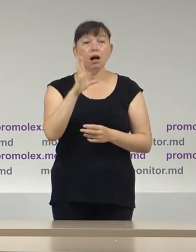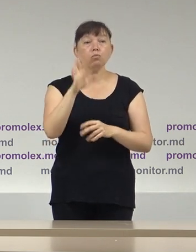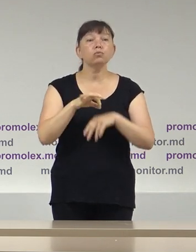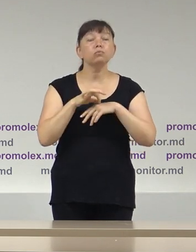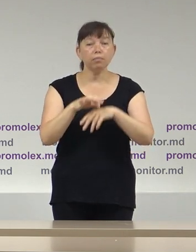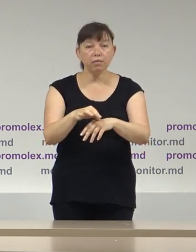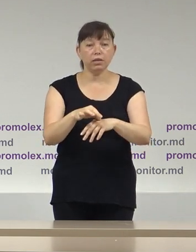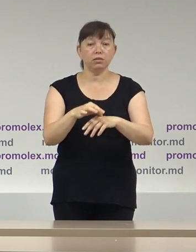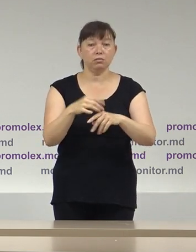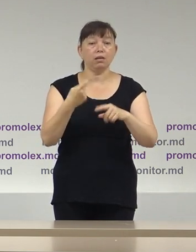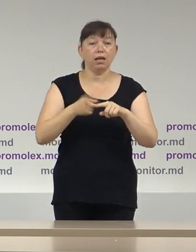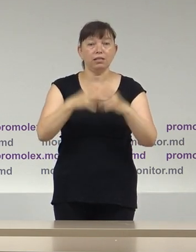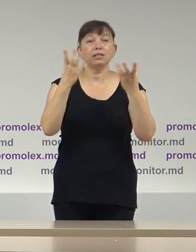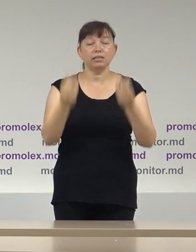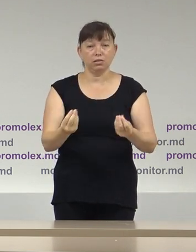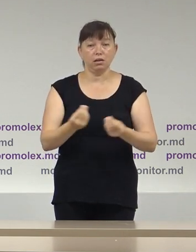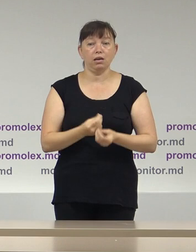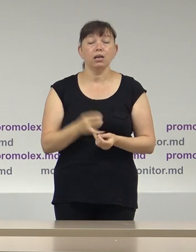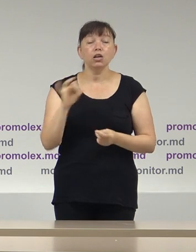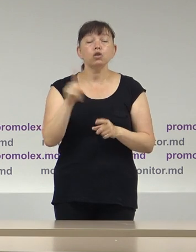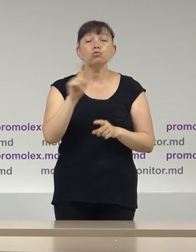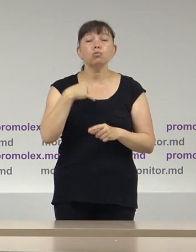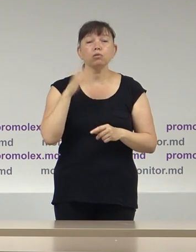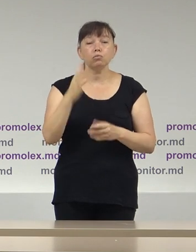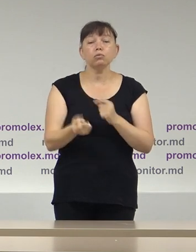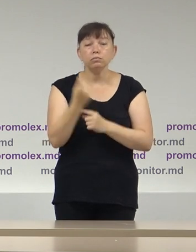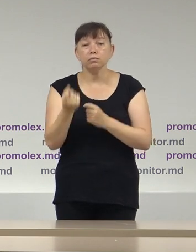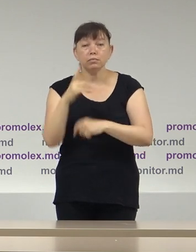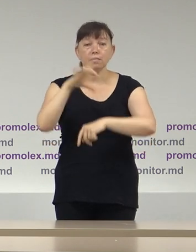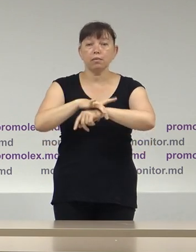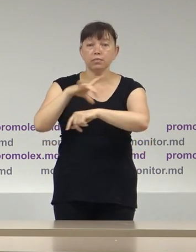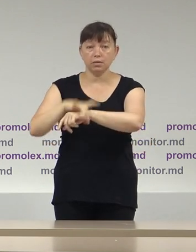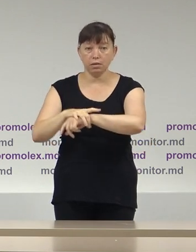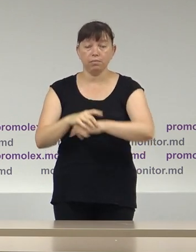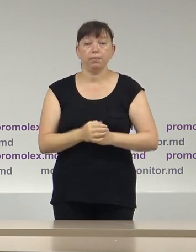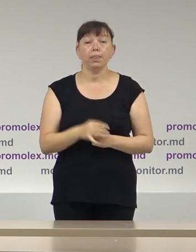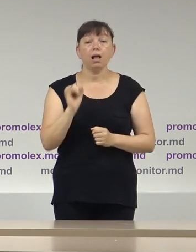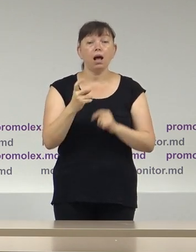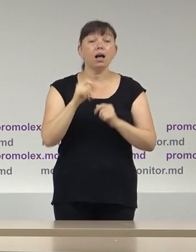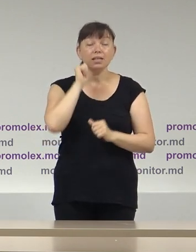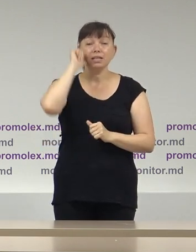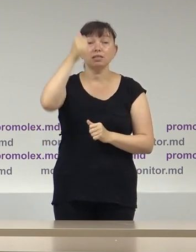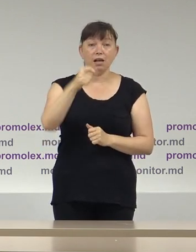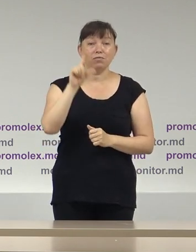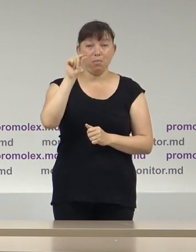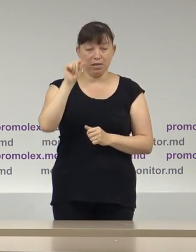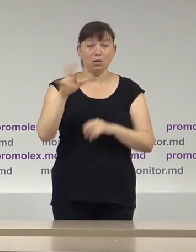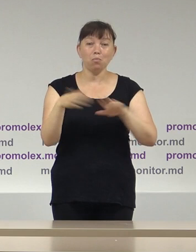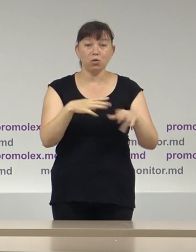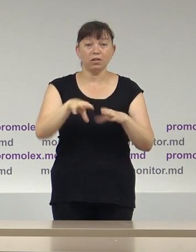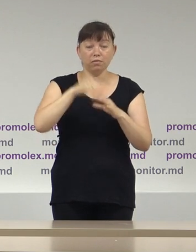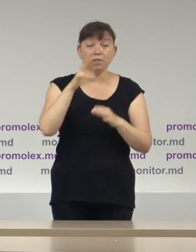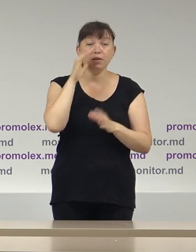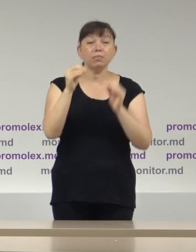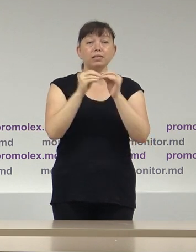desfășura ziua alegerilor și constătările pe care le vom avea în acel context, iar a doua zi dimineață, după ziua alegerilor, la